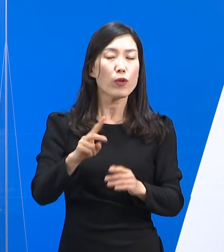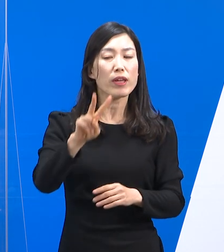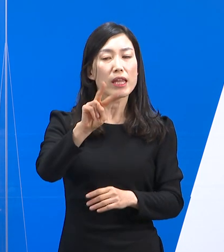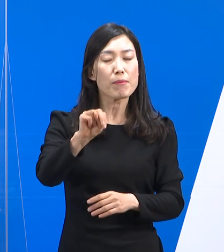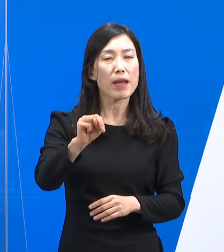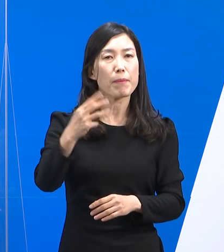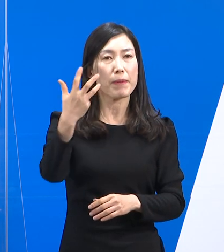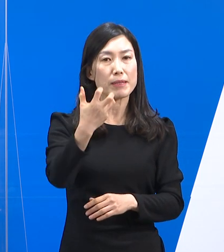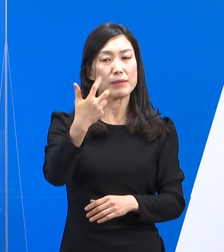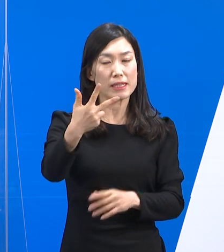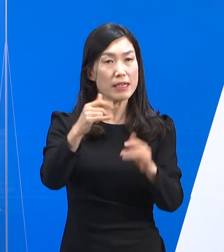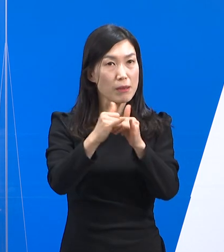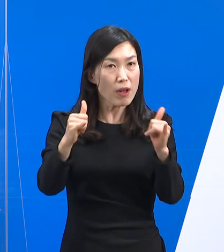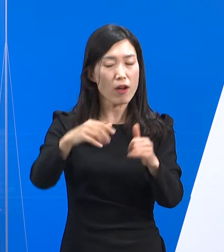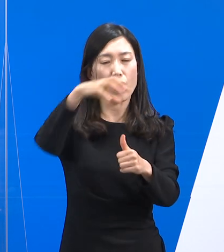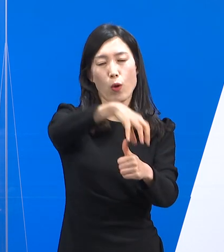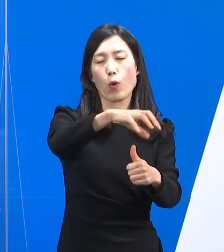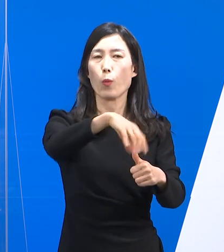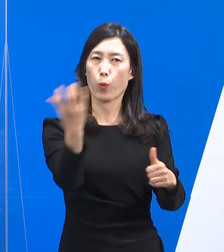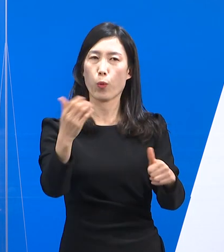87명은 격리해제되었습니다.